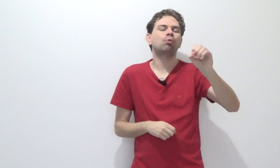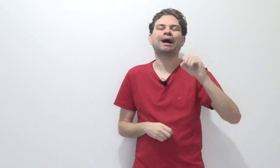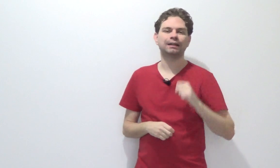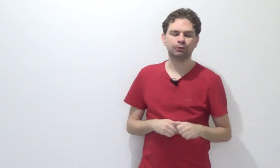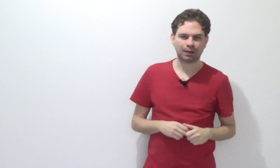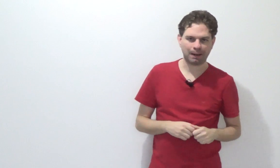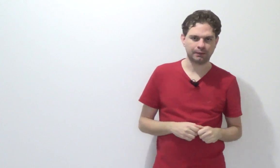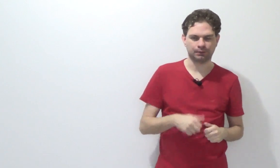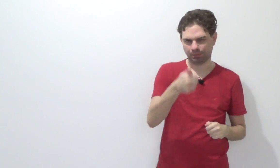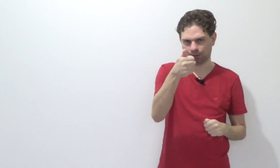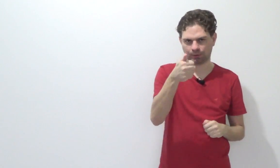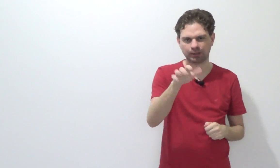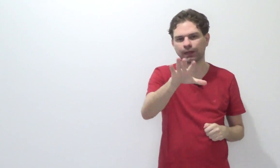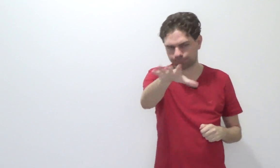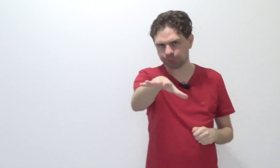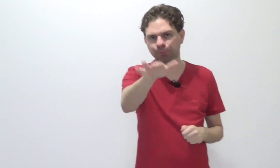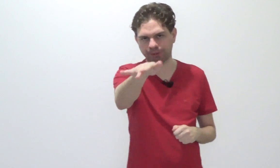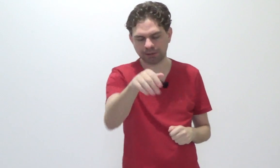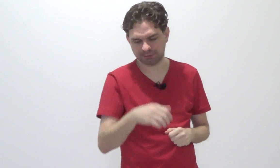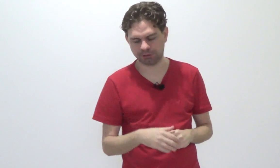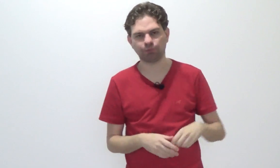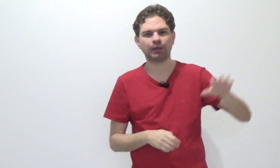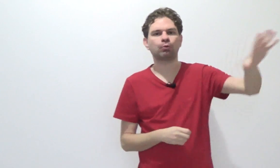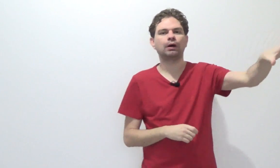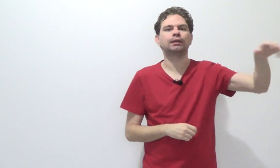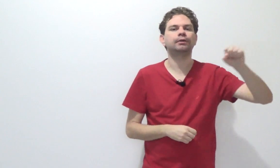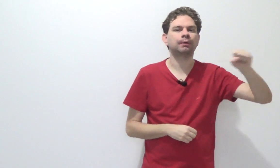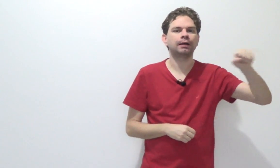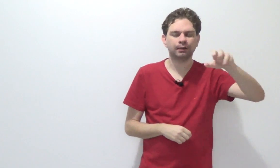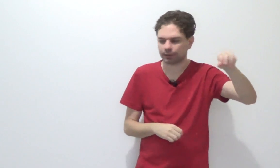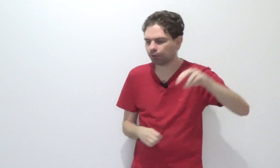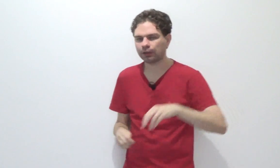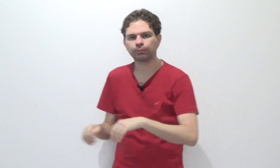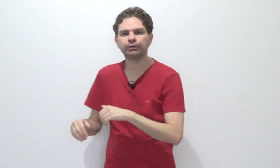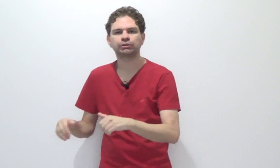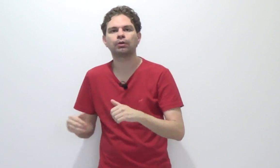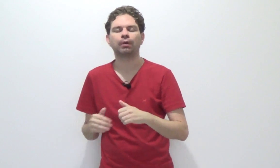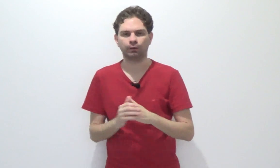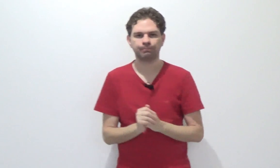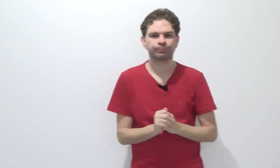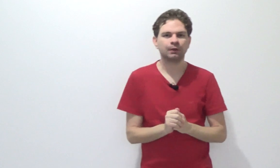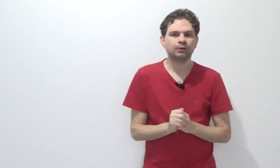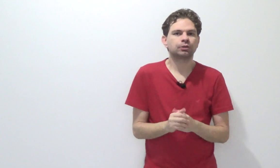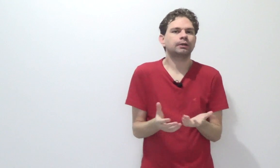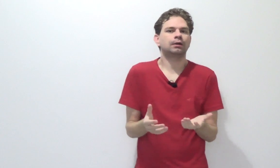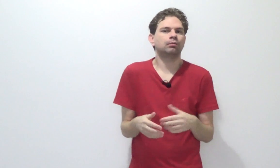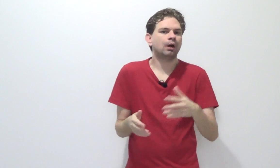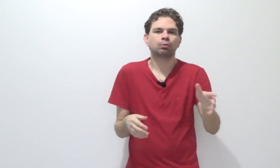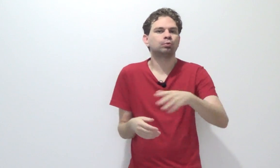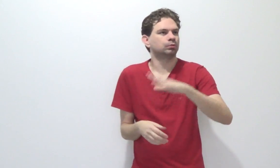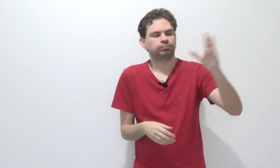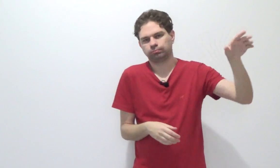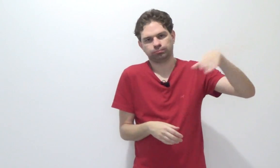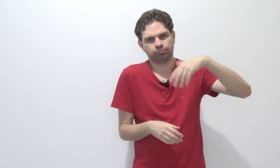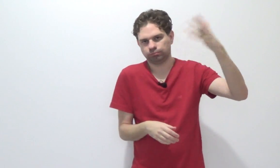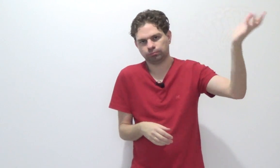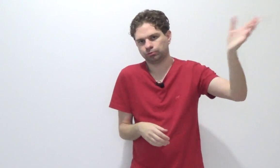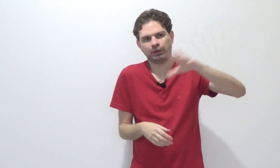Curralinho, na Bahia. É uma localidade, pode procurar que existe. Vou lá em Curralinho, Bahia, e tal, eu tô ministrando aula. Só que um aluno de uma